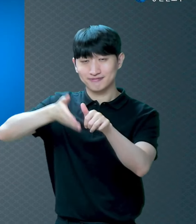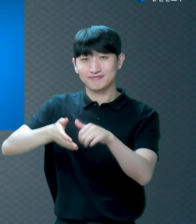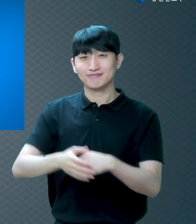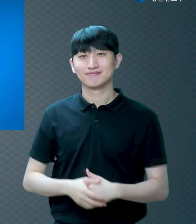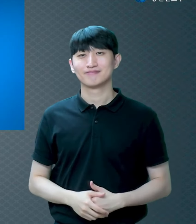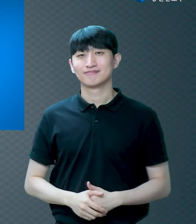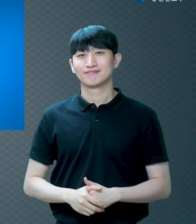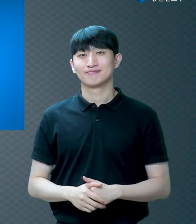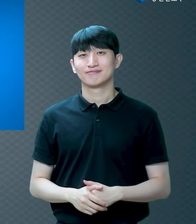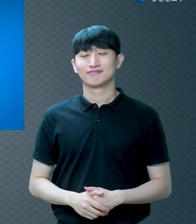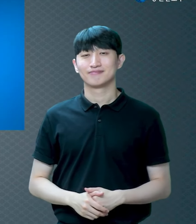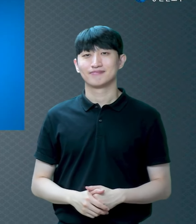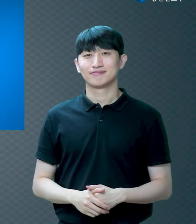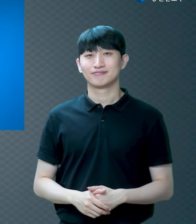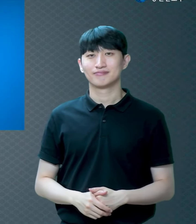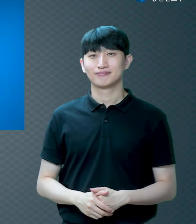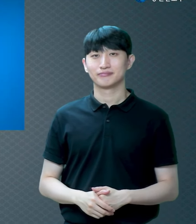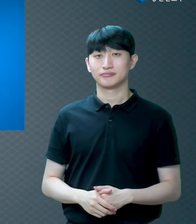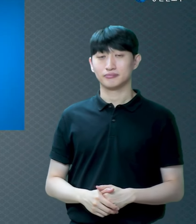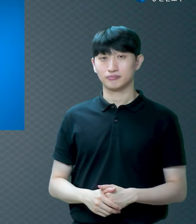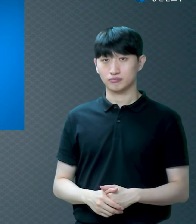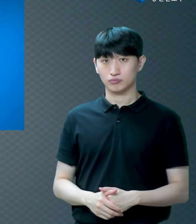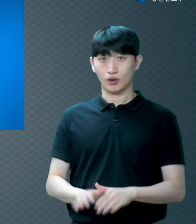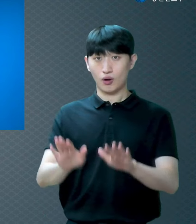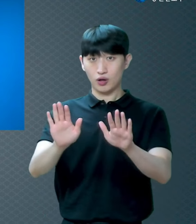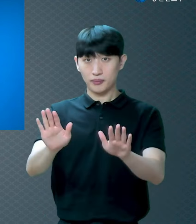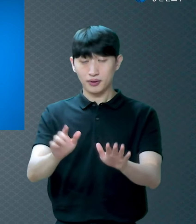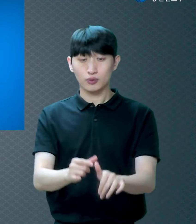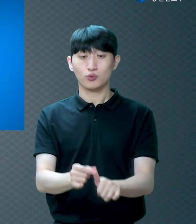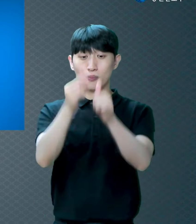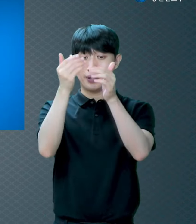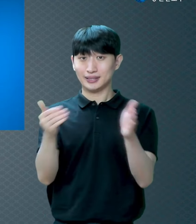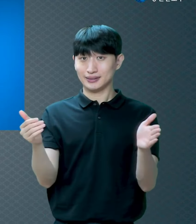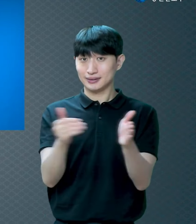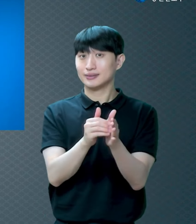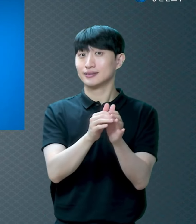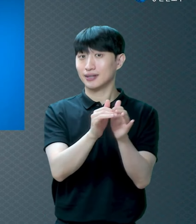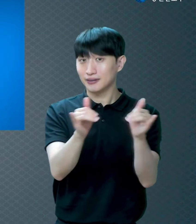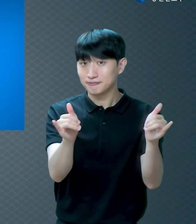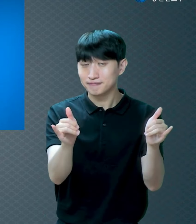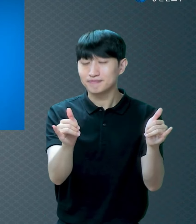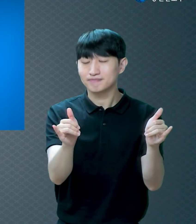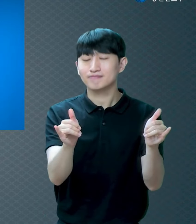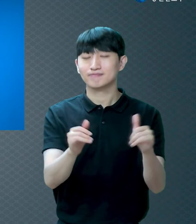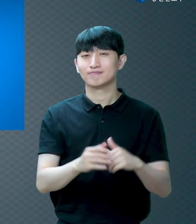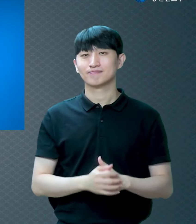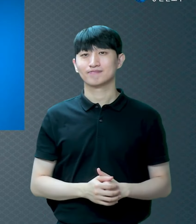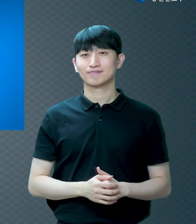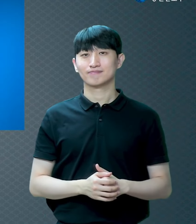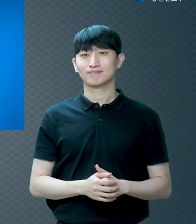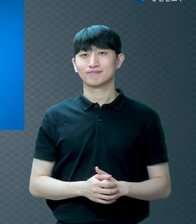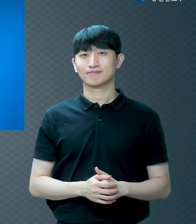그리고 이번에 구원을 받으신 분들은 마치